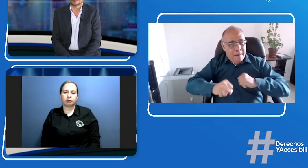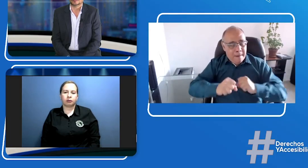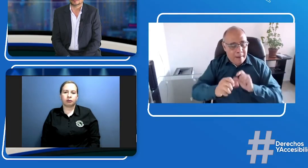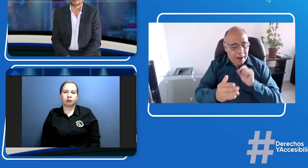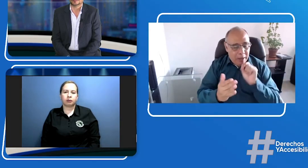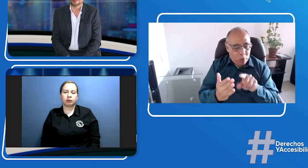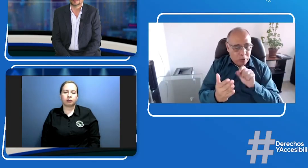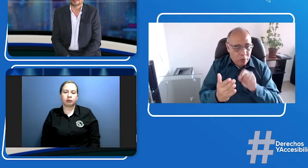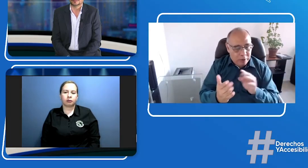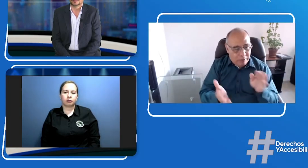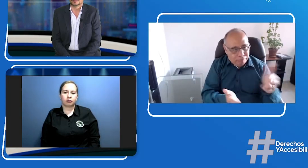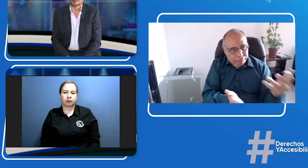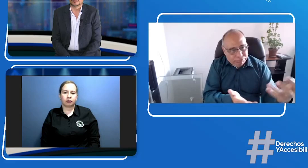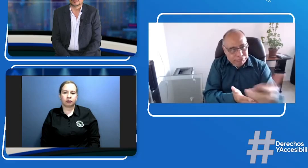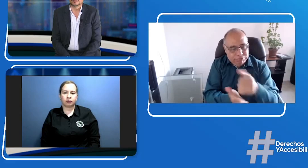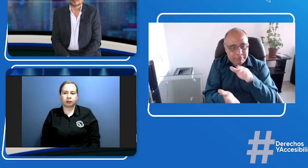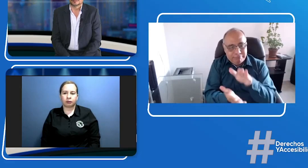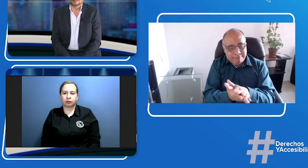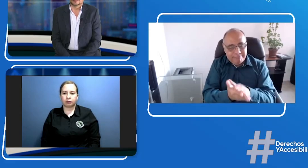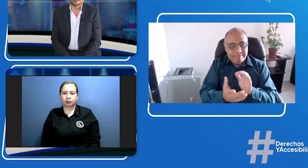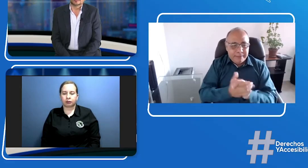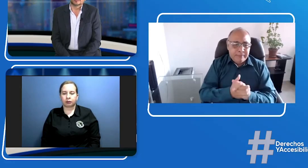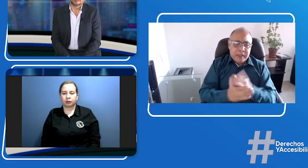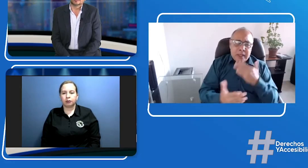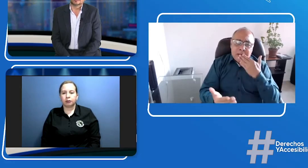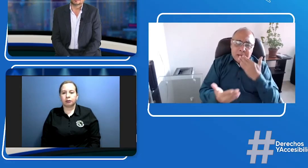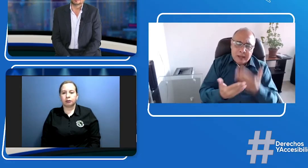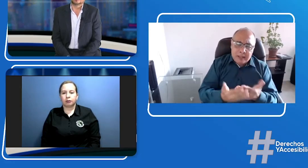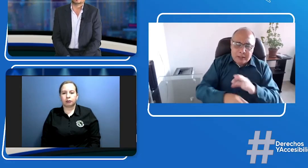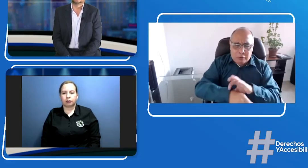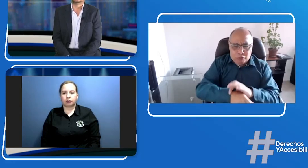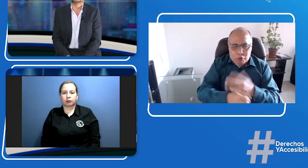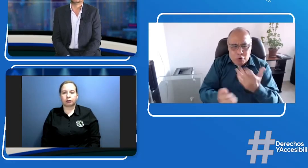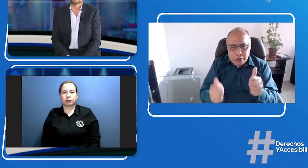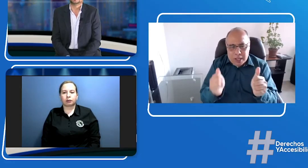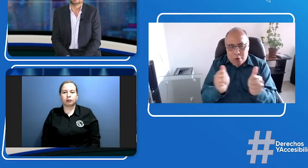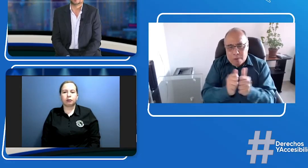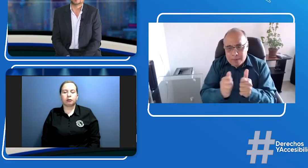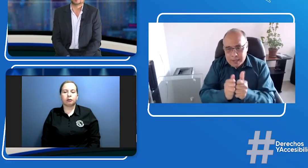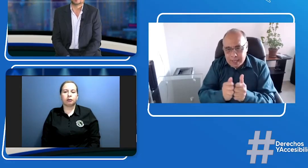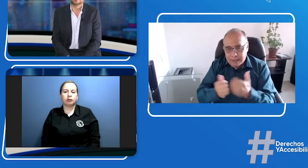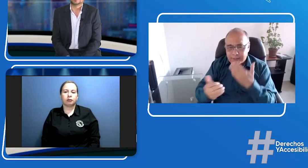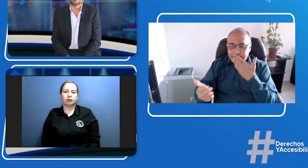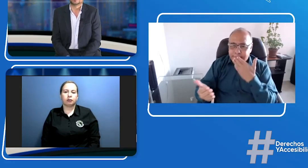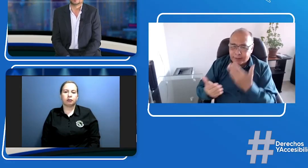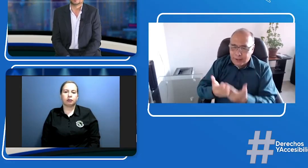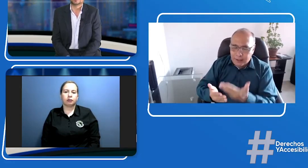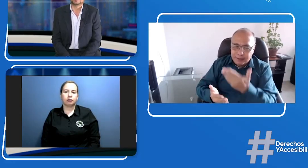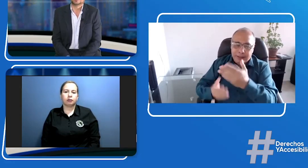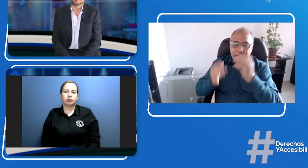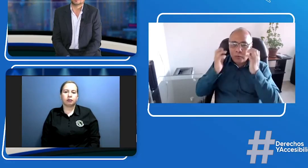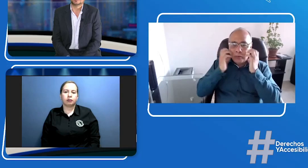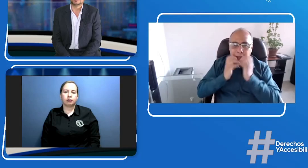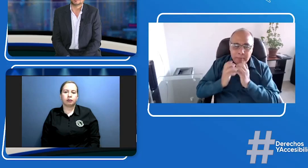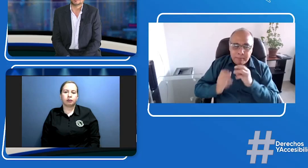comunidad sorda esté pendiente y pueda responder a la encuesta responder este instrumento muchas gracias